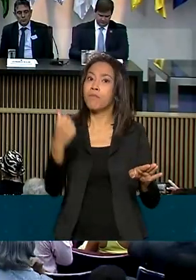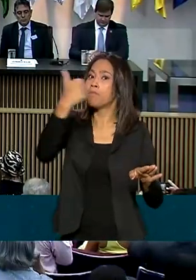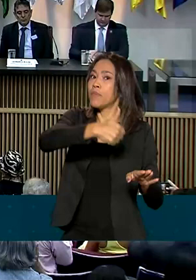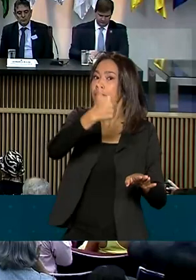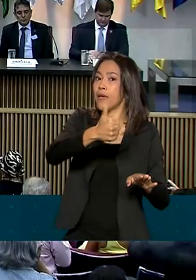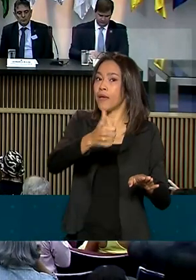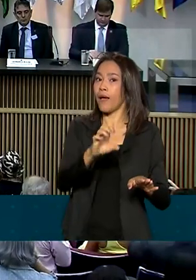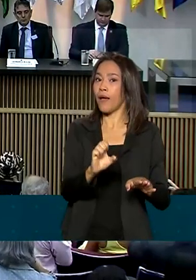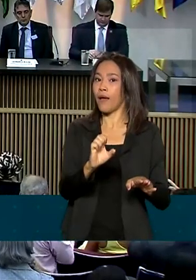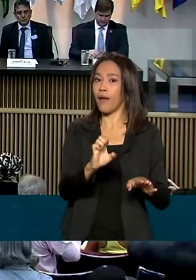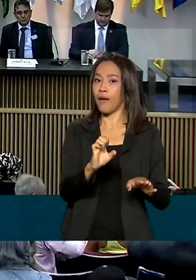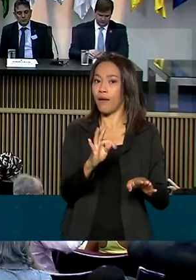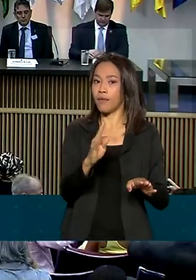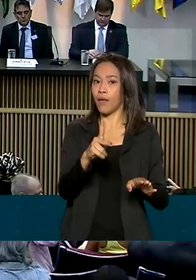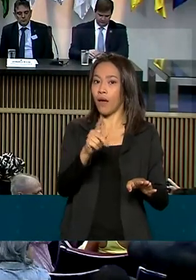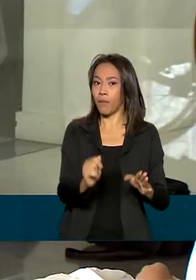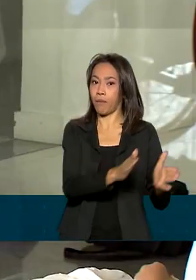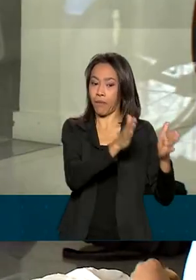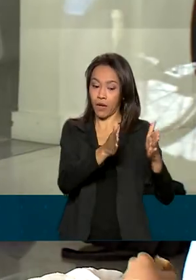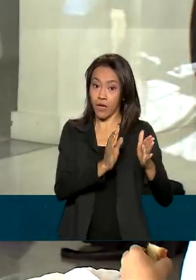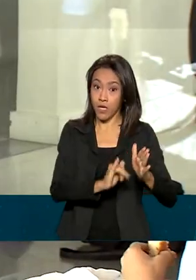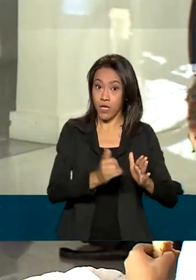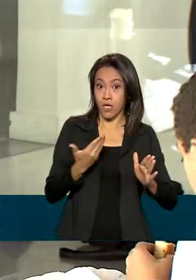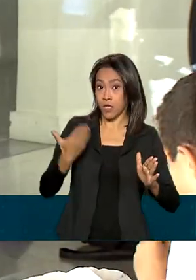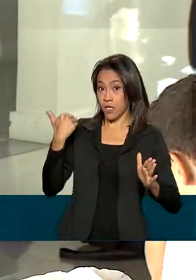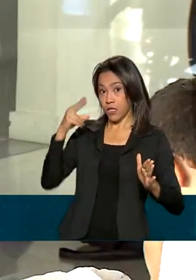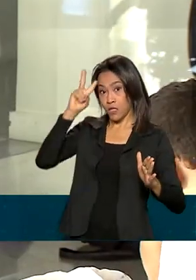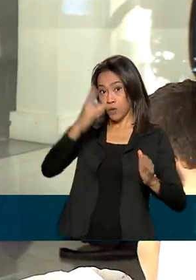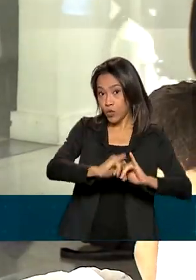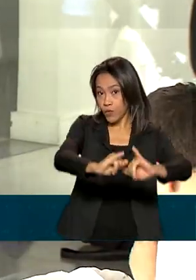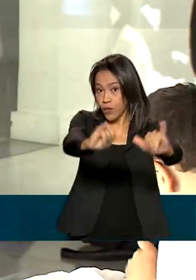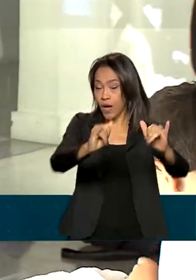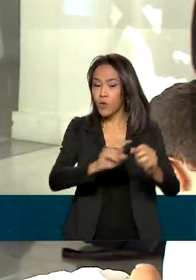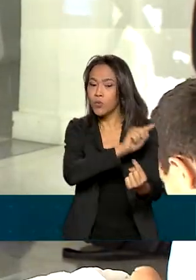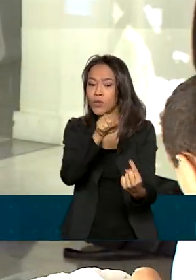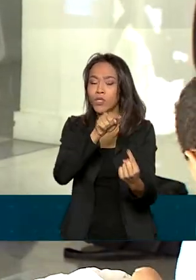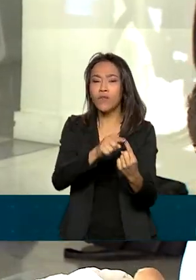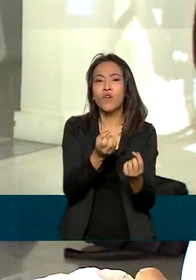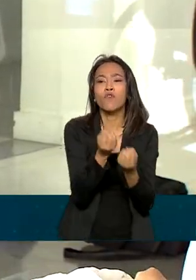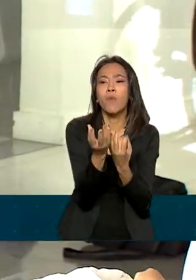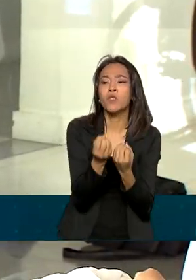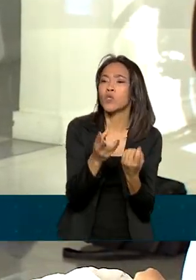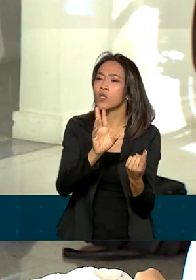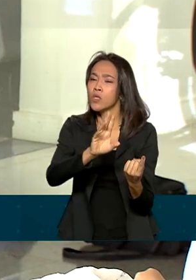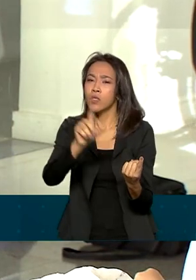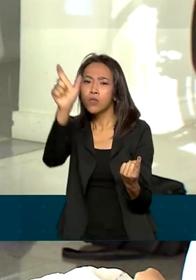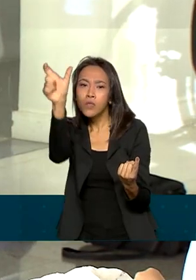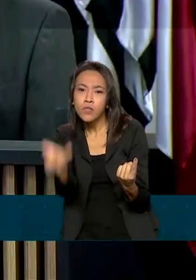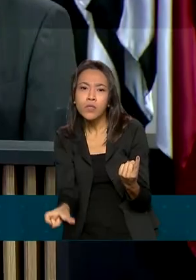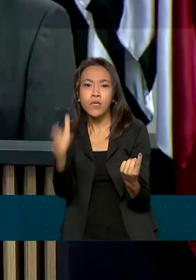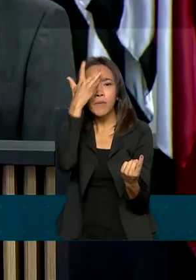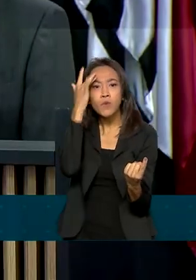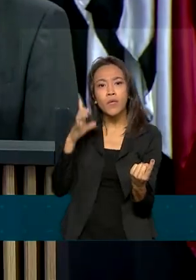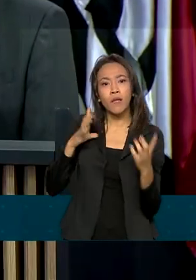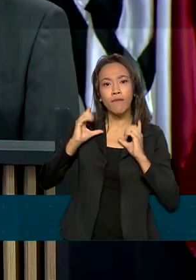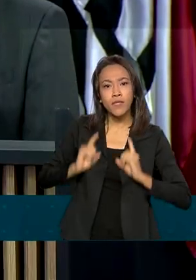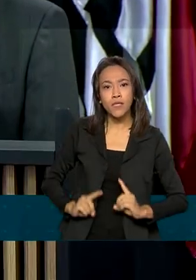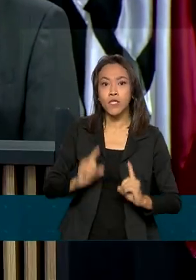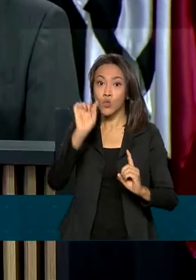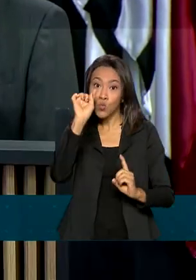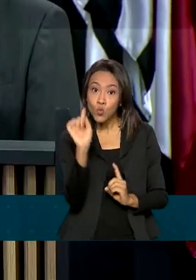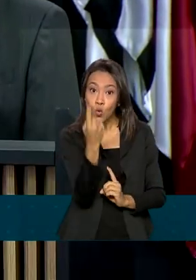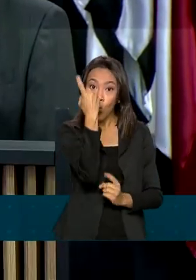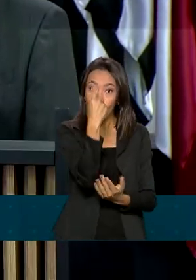pelo governo federal nesta segunda-feira. A ideia é reunir informações sobre as pessoas com deficiência em um só